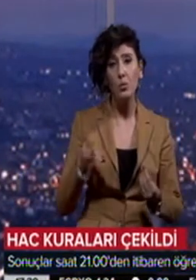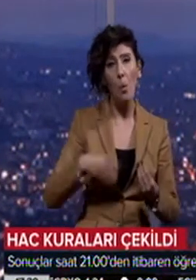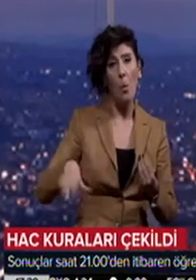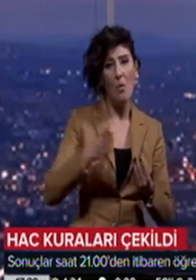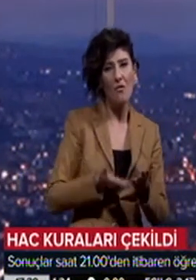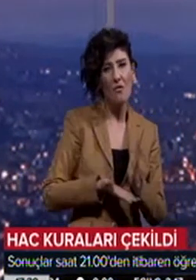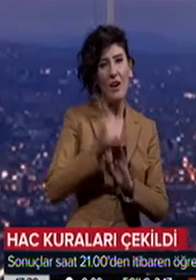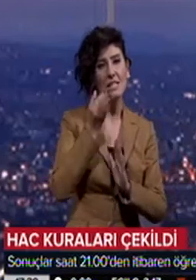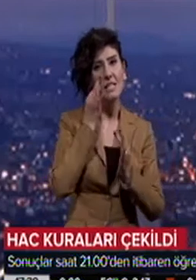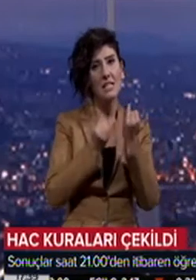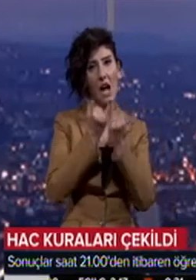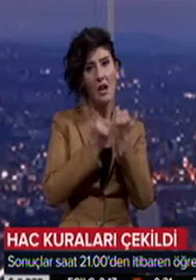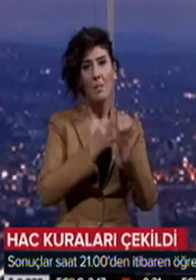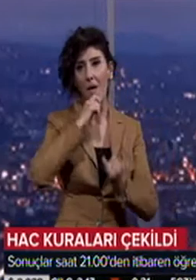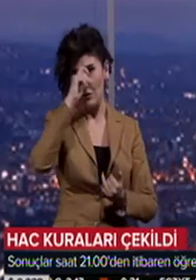kardeşimiz daha hacca gidecek dedi.